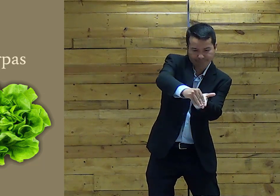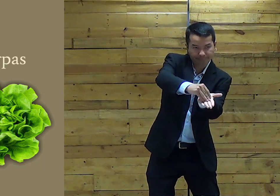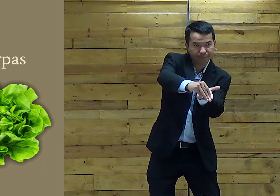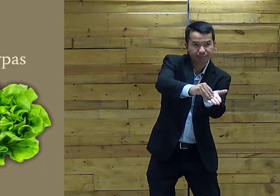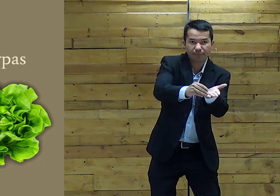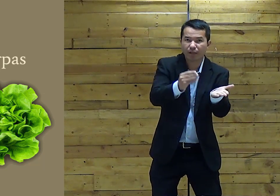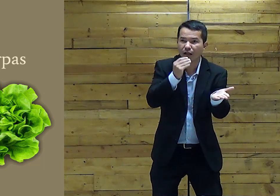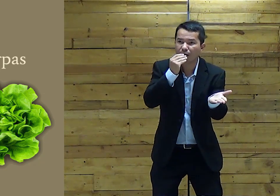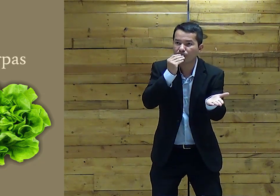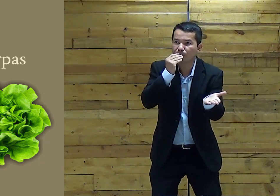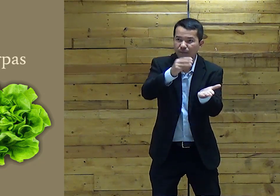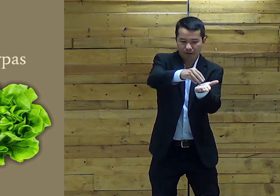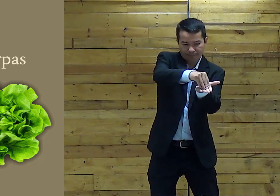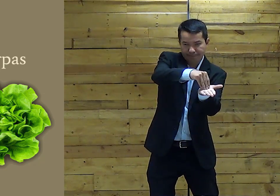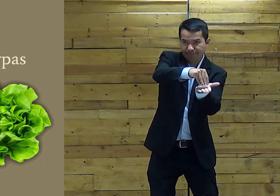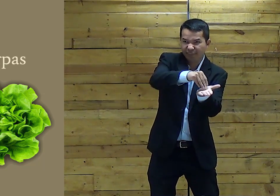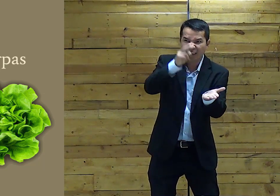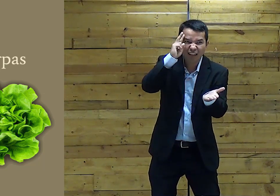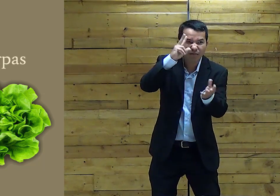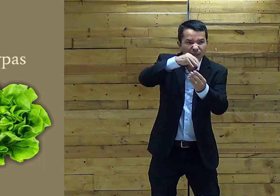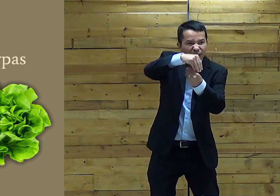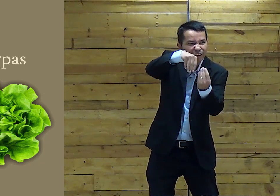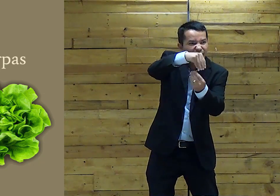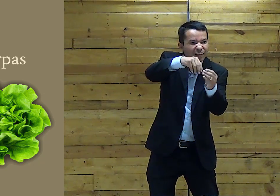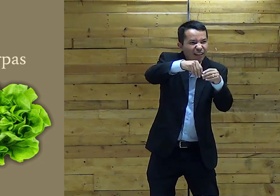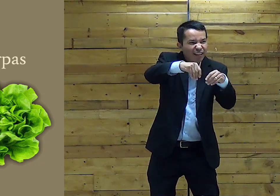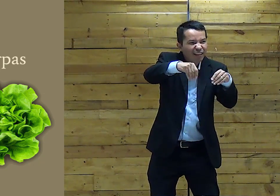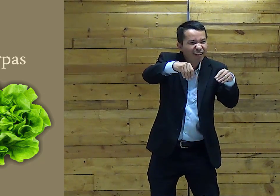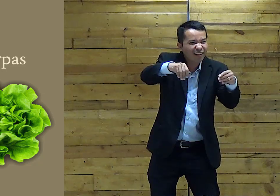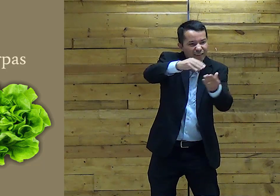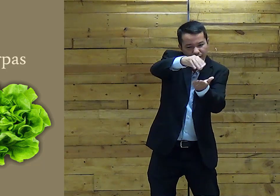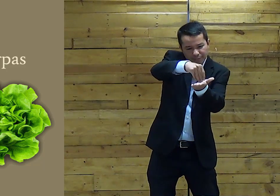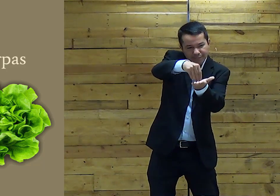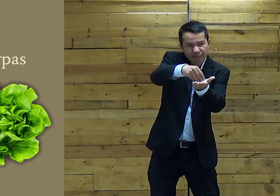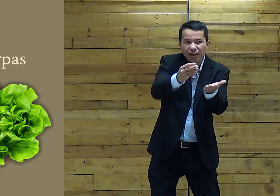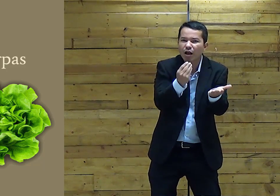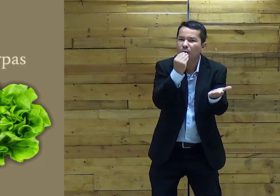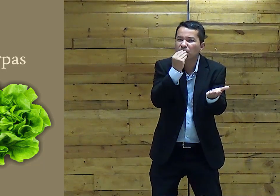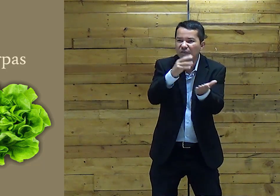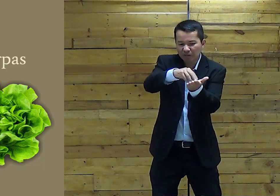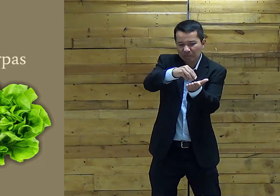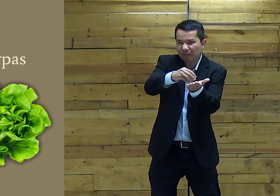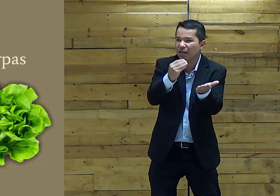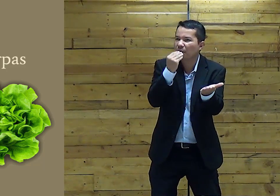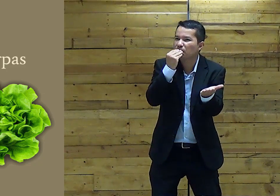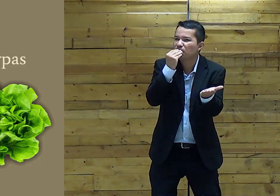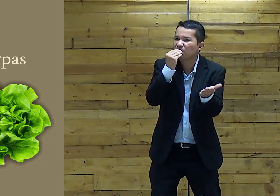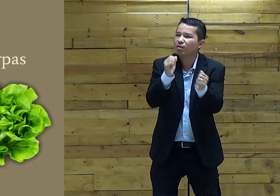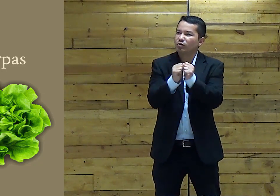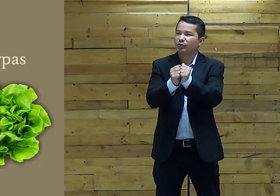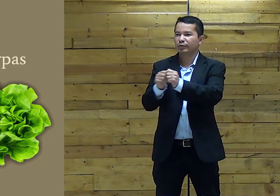Aquela Hortaliça Sabe? Parece uma salada Uma